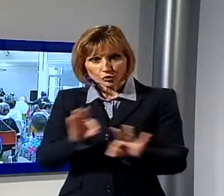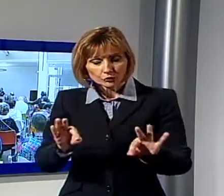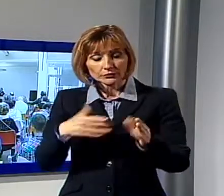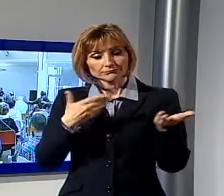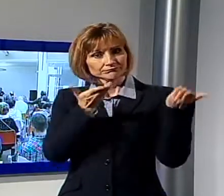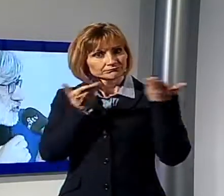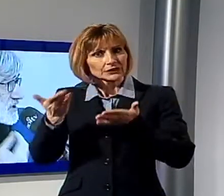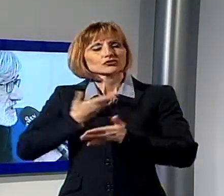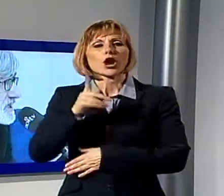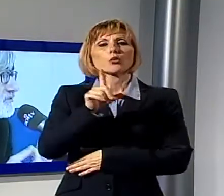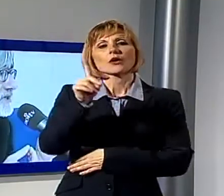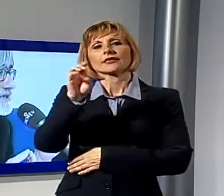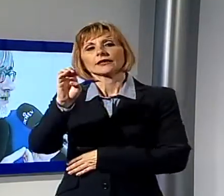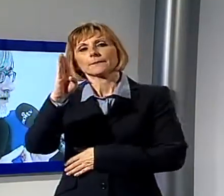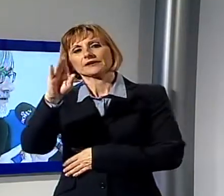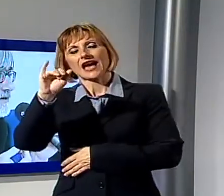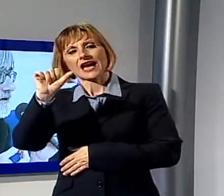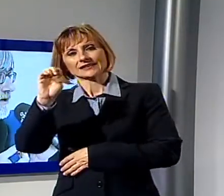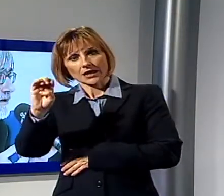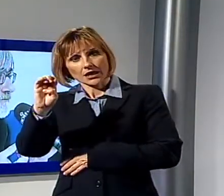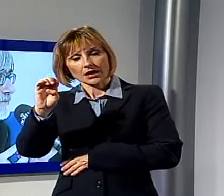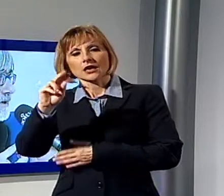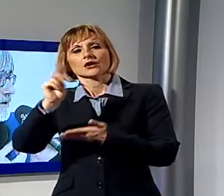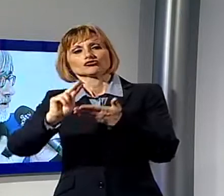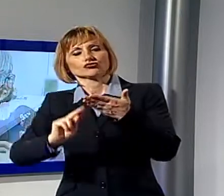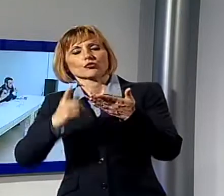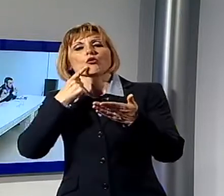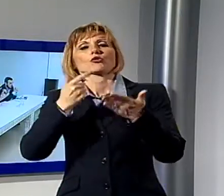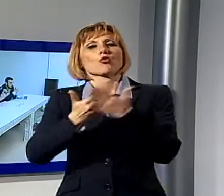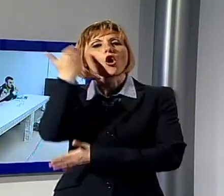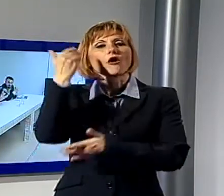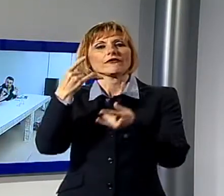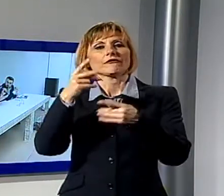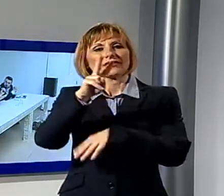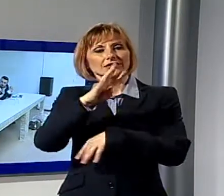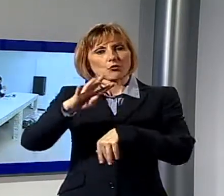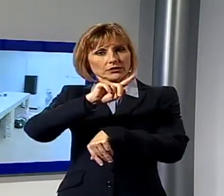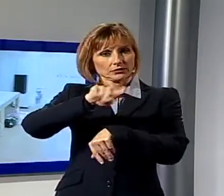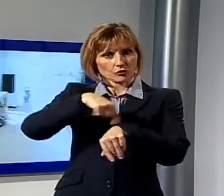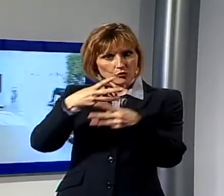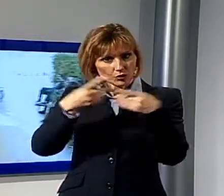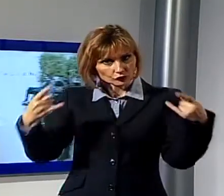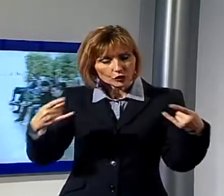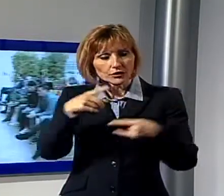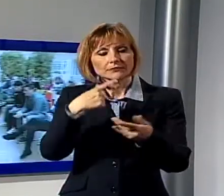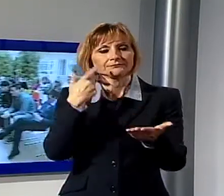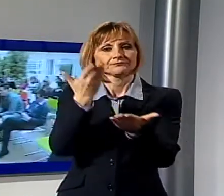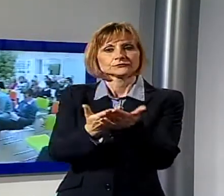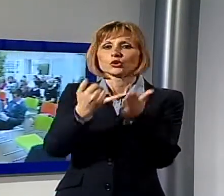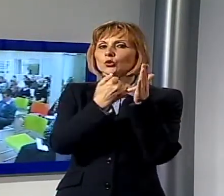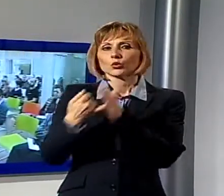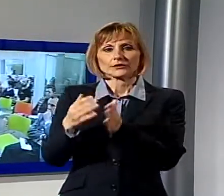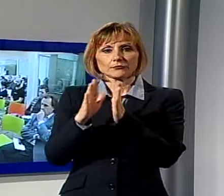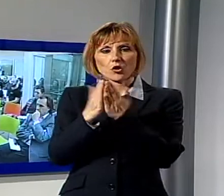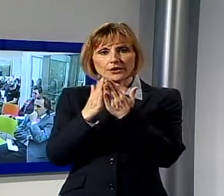De Biase, editorialista del Sole 24 Ore ed esperto di innovazione tecnologica che ha presentato il suo ultimo libro Homo